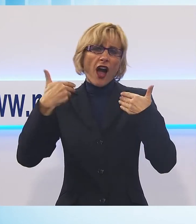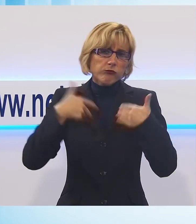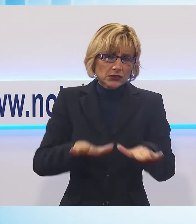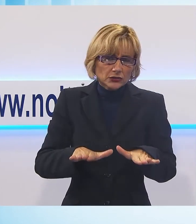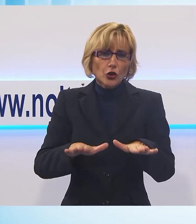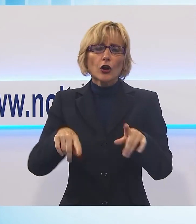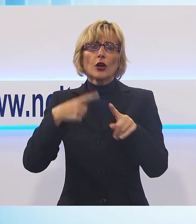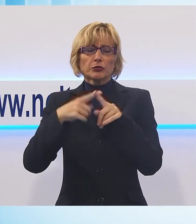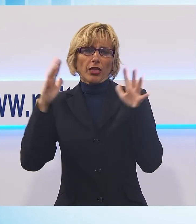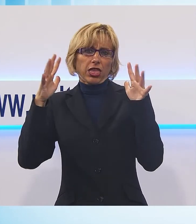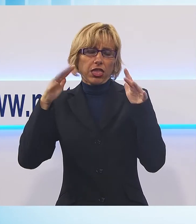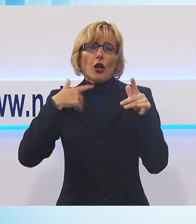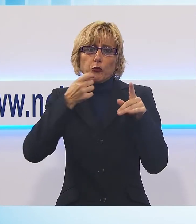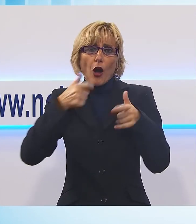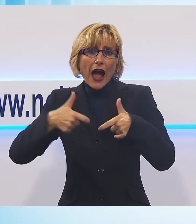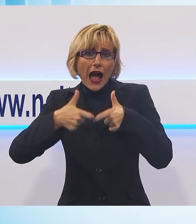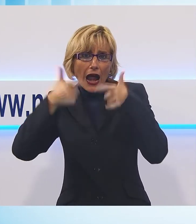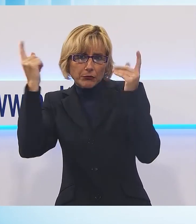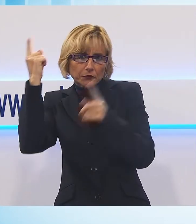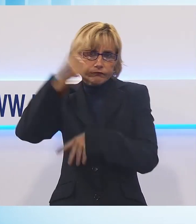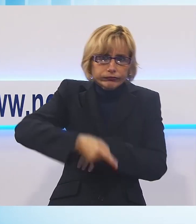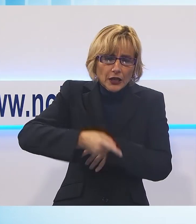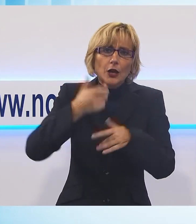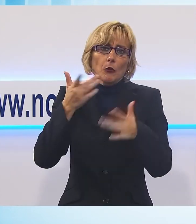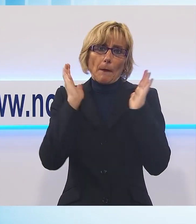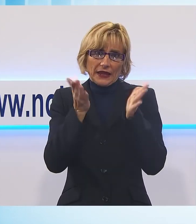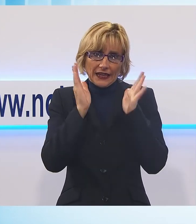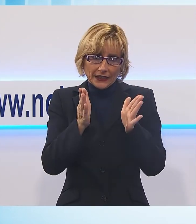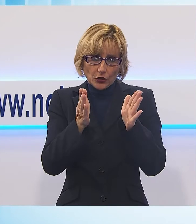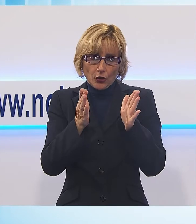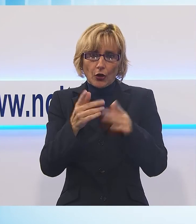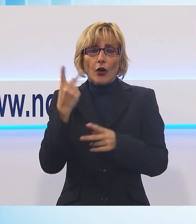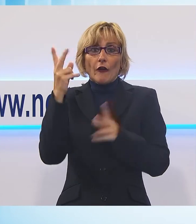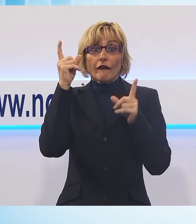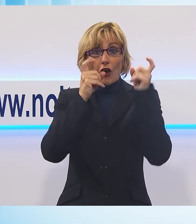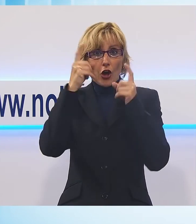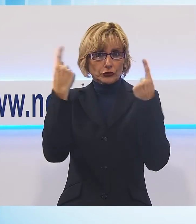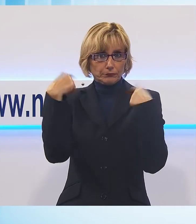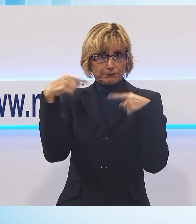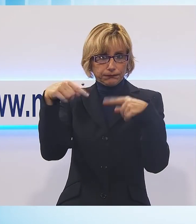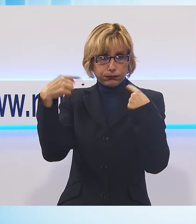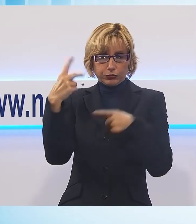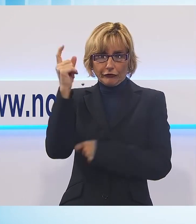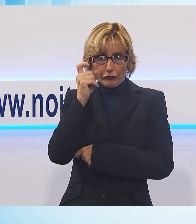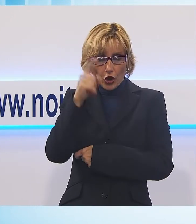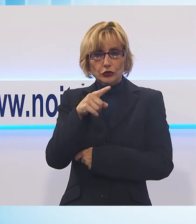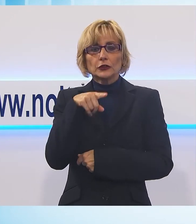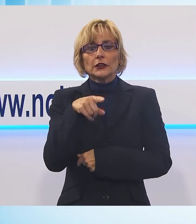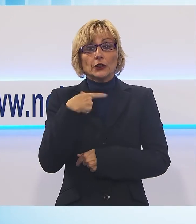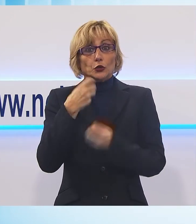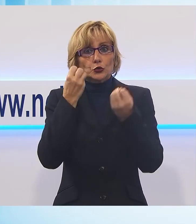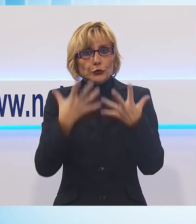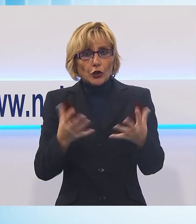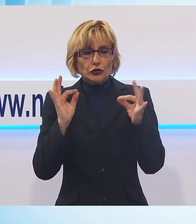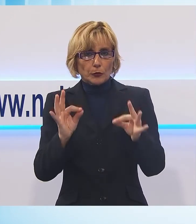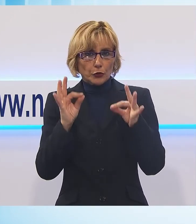potessero franare sugli archi mettendone in pericolo la stabilità Rimaniamo su questa foto perché aggiunge Colucci adesso è successo